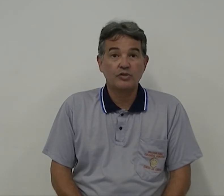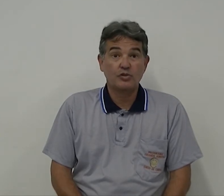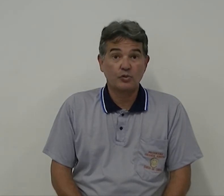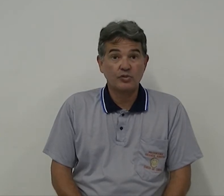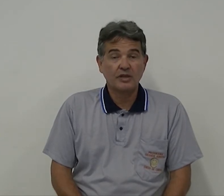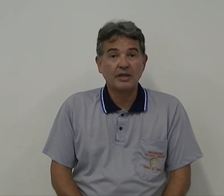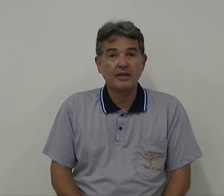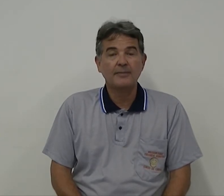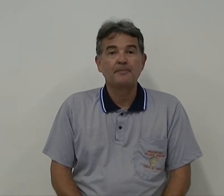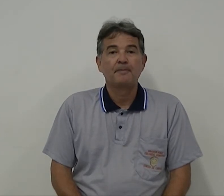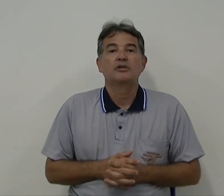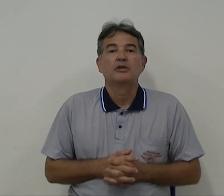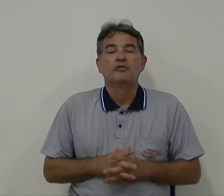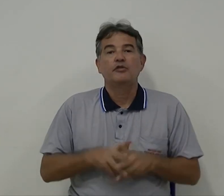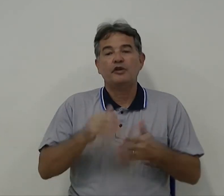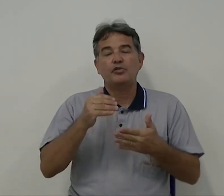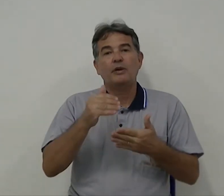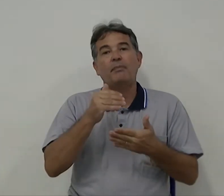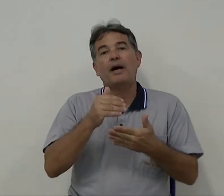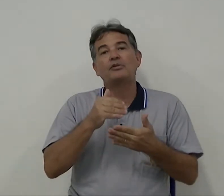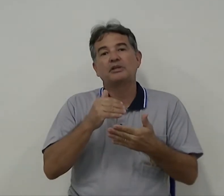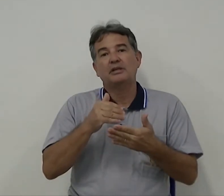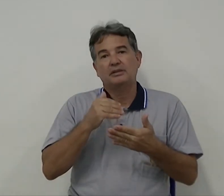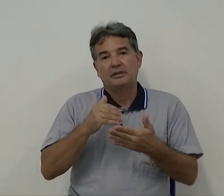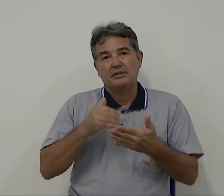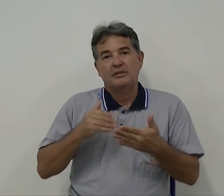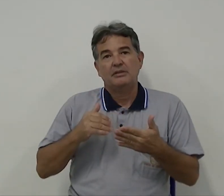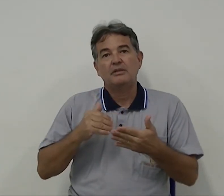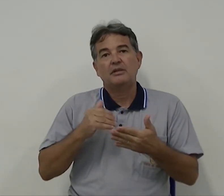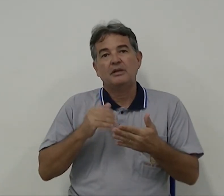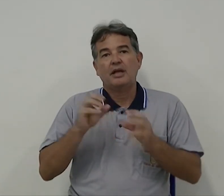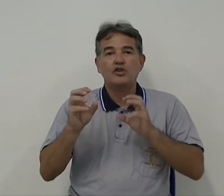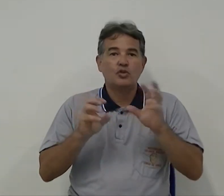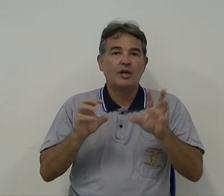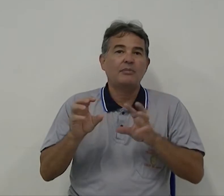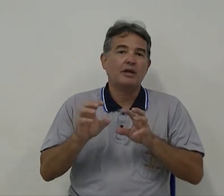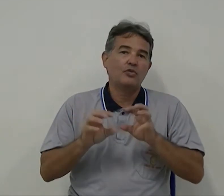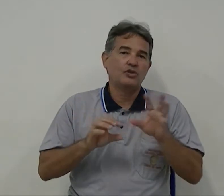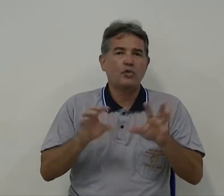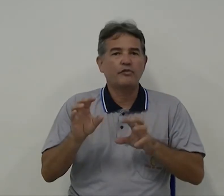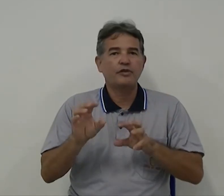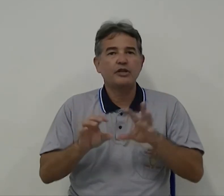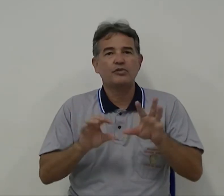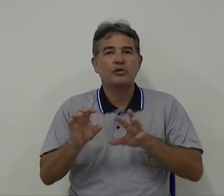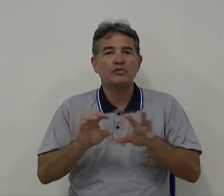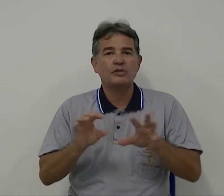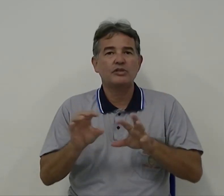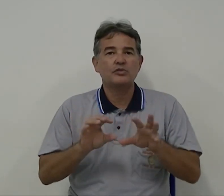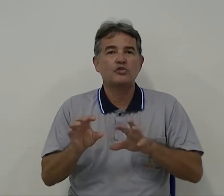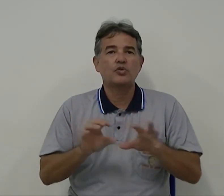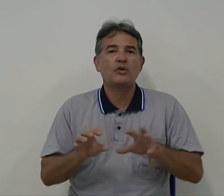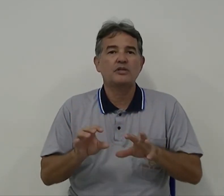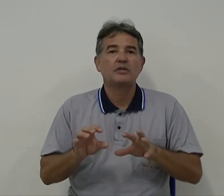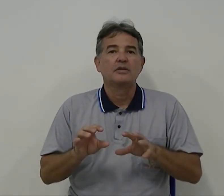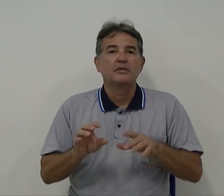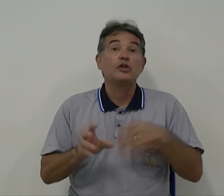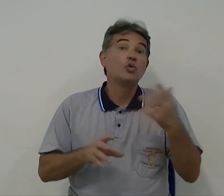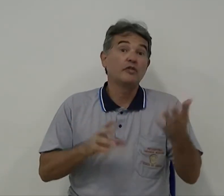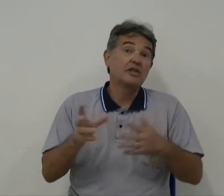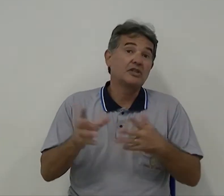e surdos cegueira. Foi feita uma pauta de questionamentos e conflitos e algumas discussões e dúvidas